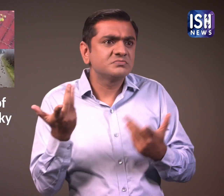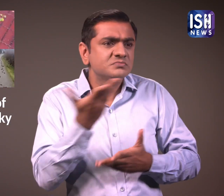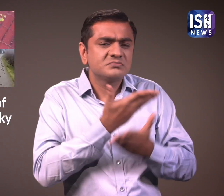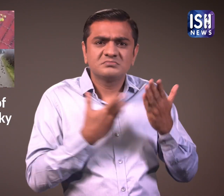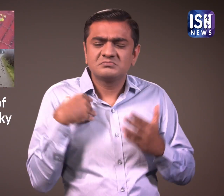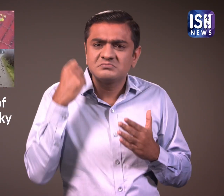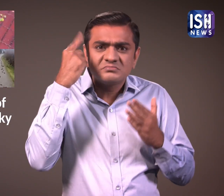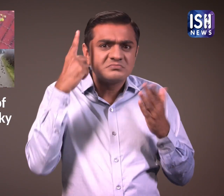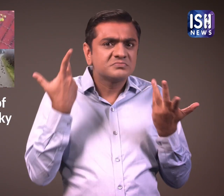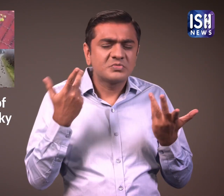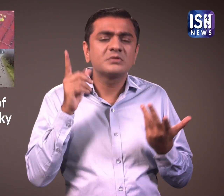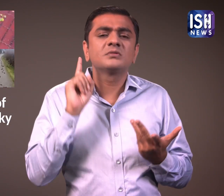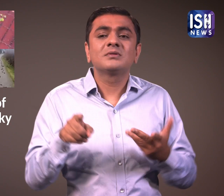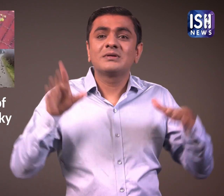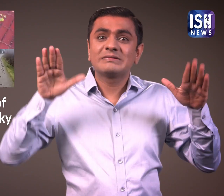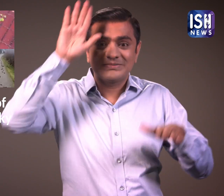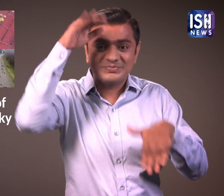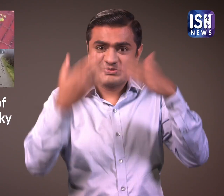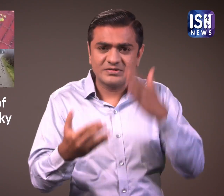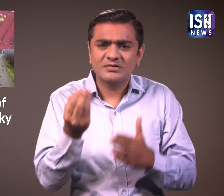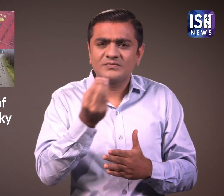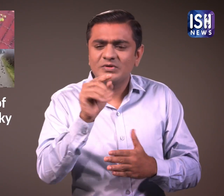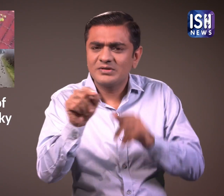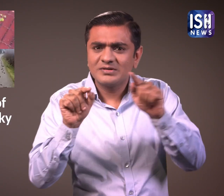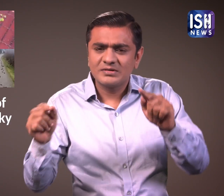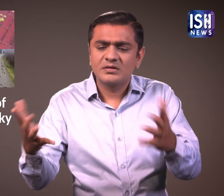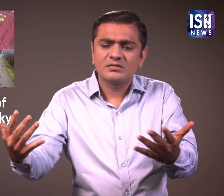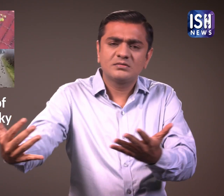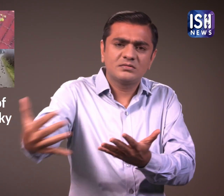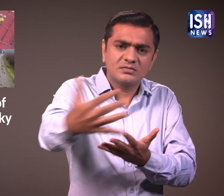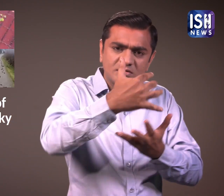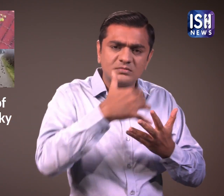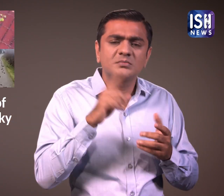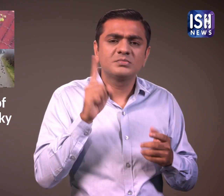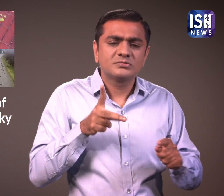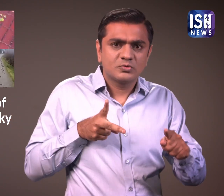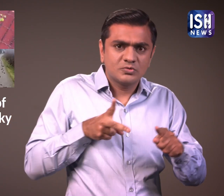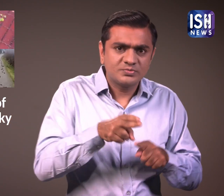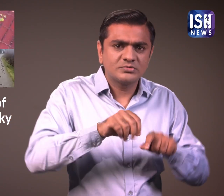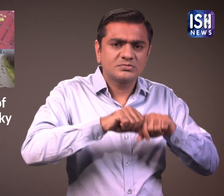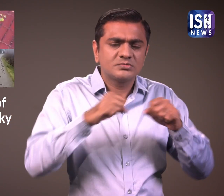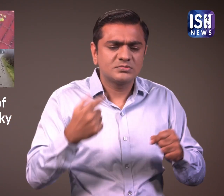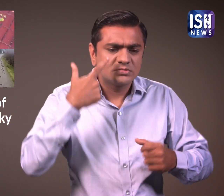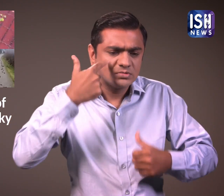वे इसका कारण समझने में विफल रहे और इसका कारण जानने के लिए पक्षियों को पोस्ट मौटम कर रहे है